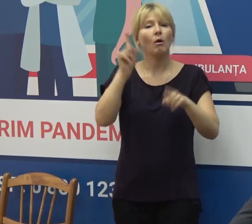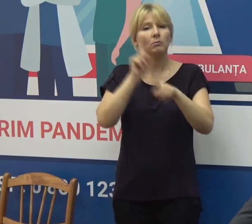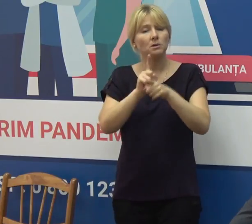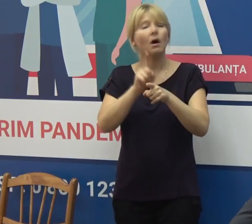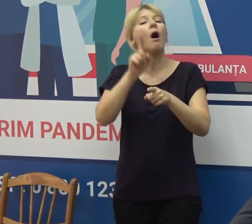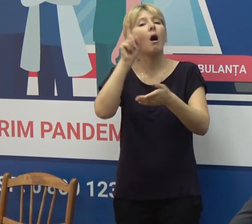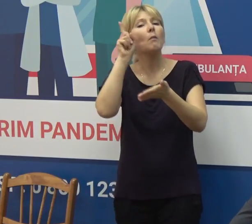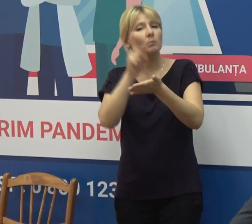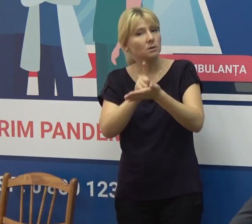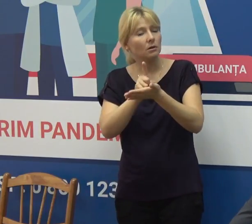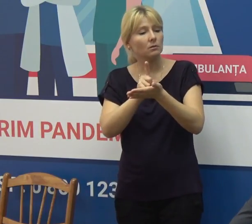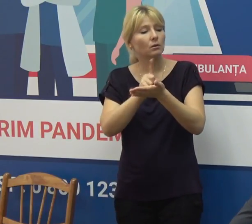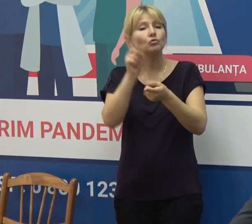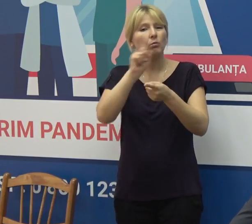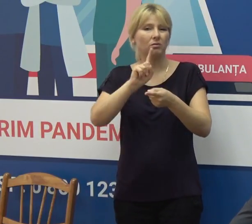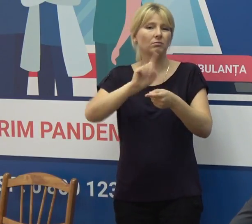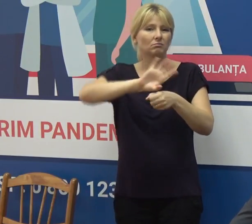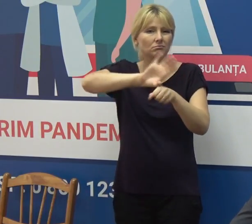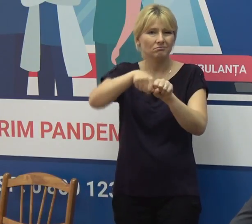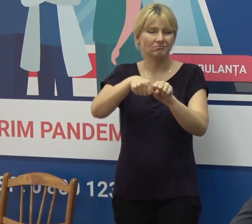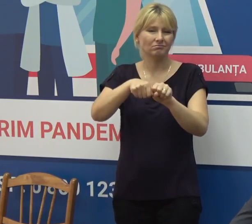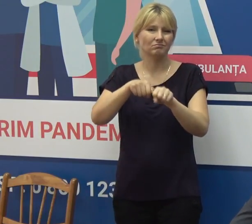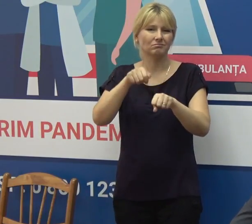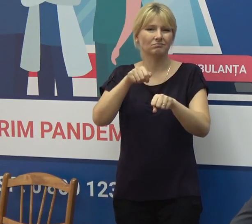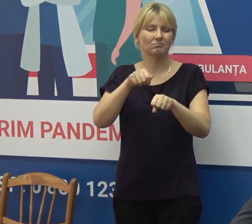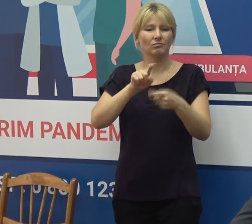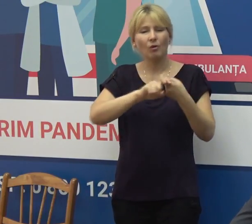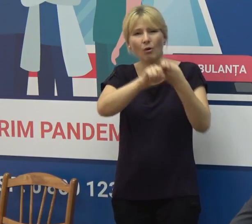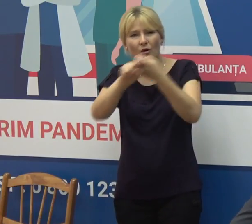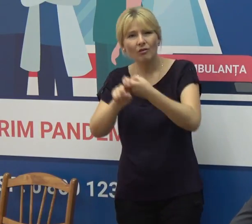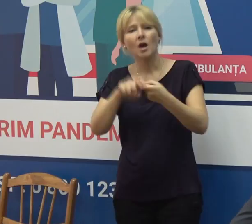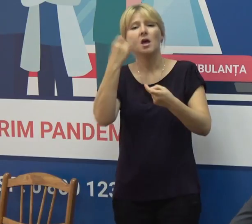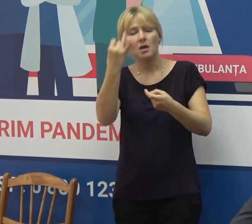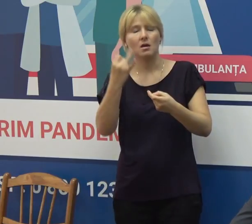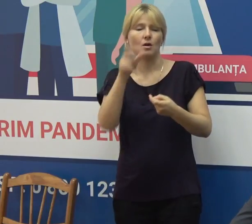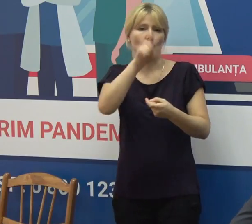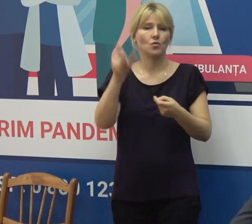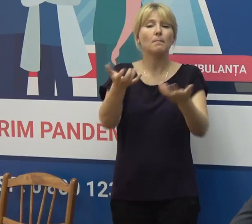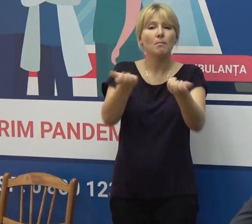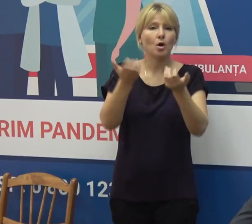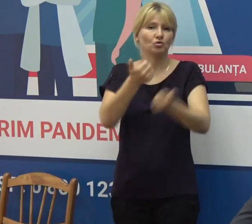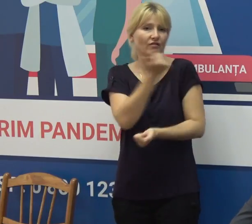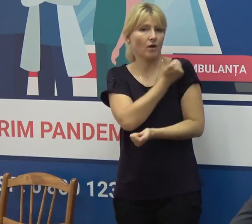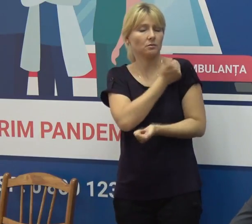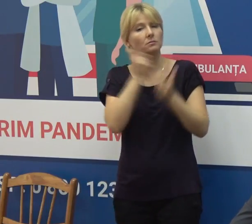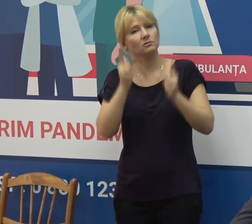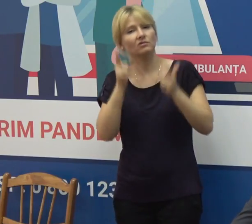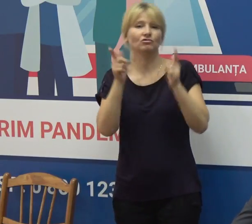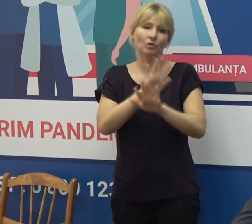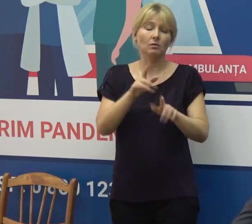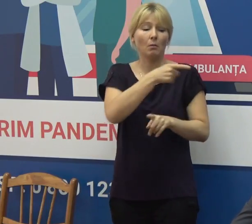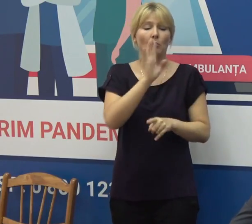la spurirea gradului de acceptabilitate a vaccinurilor anti-COVID-19 și a ratii de